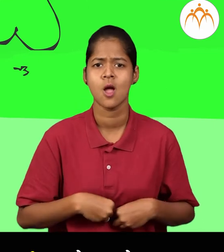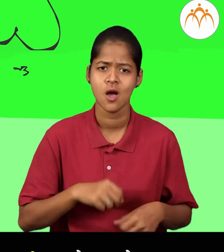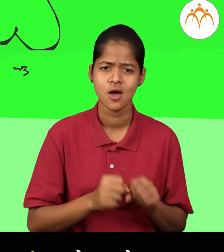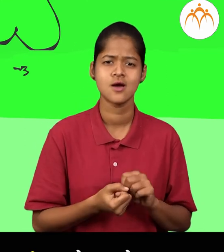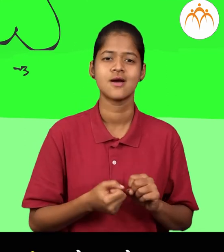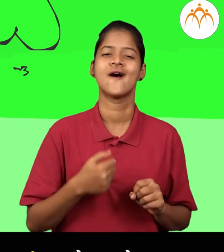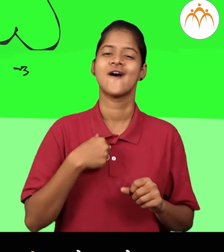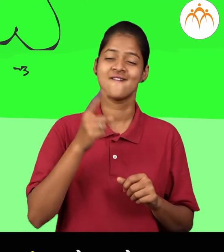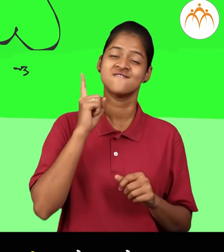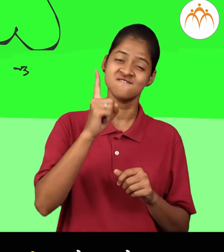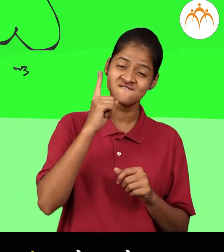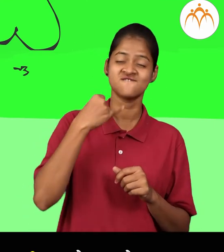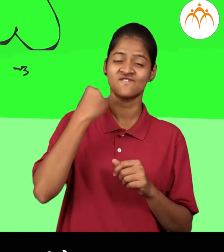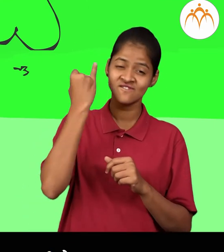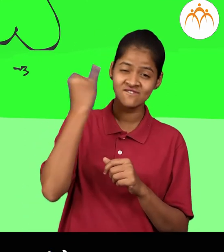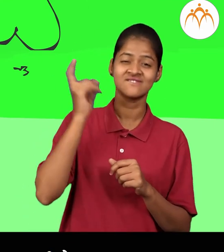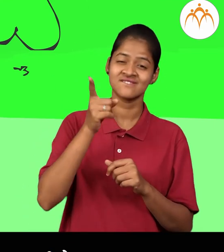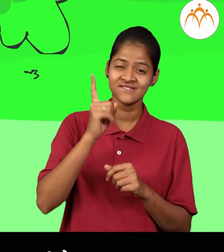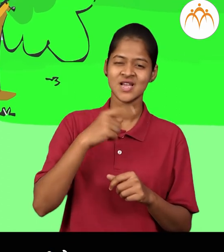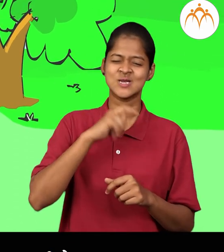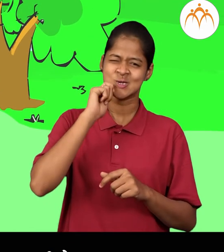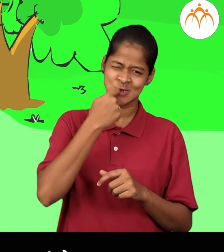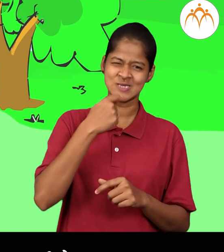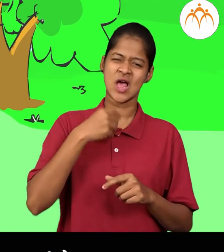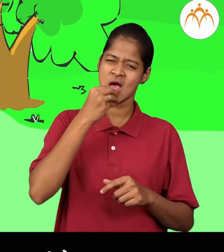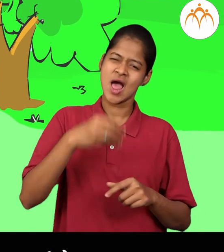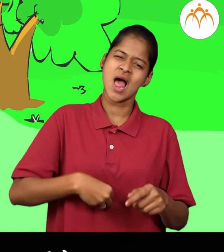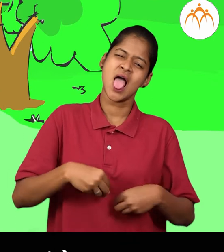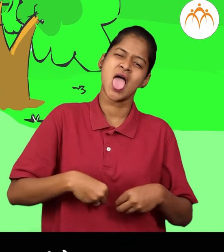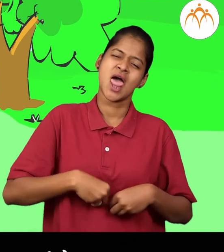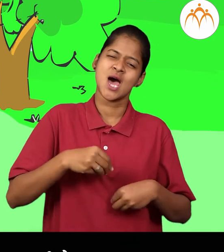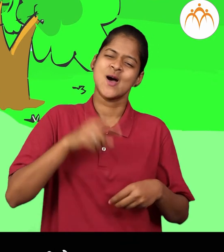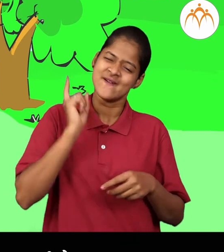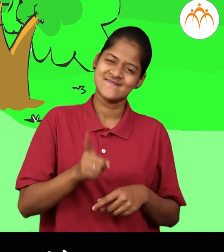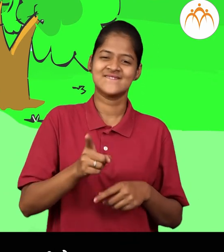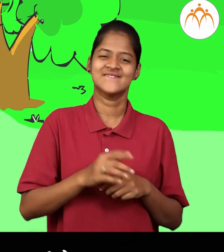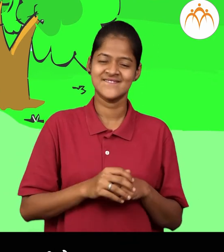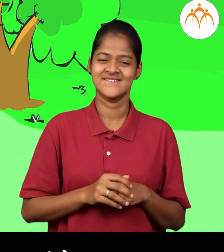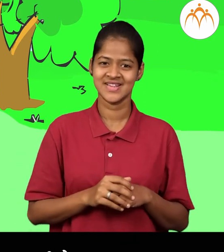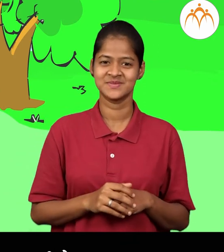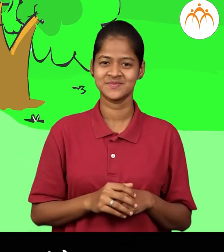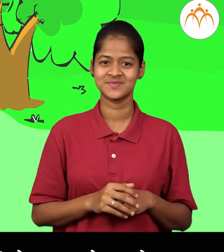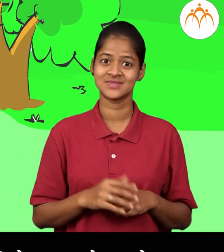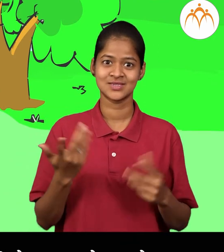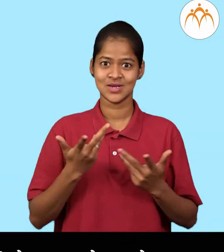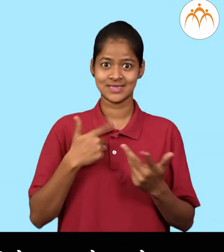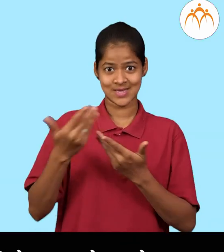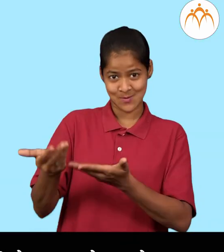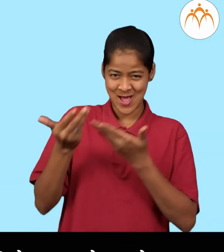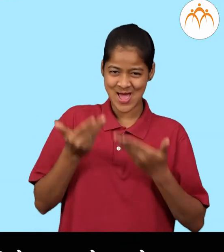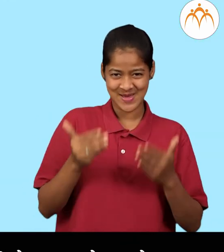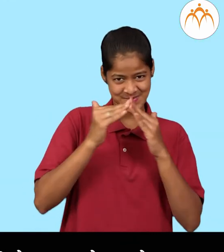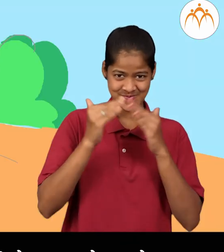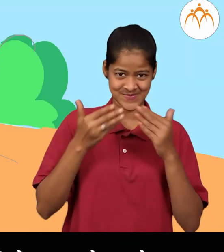काल उपाशी रावे लागते एक दिवस मी करकोचाला उपाशी ठेऊनार कोला